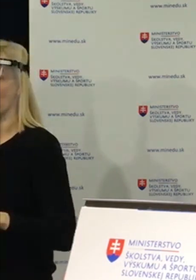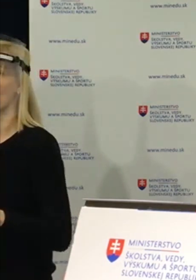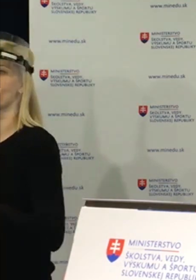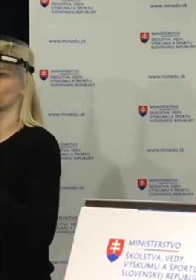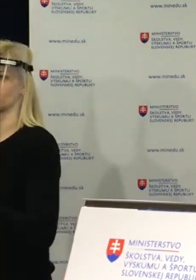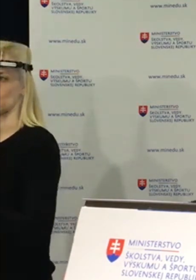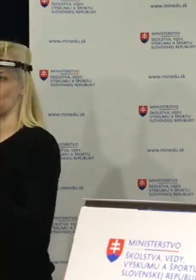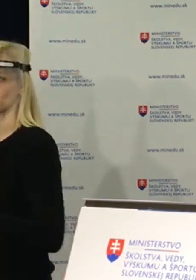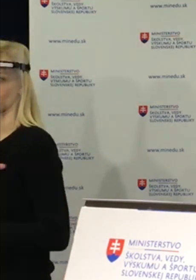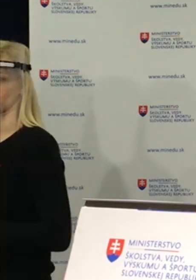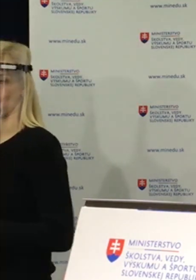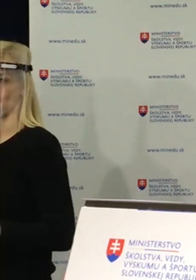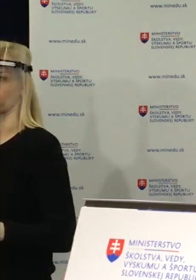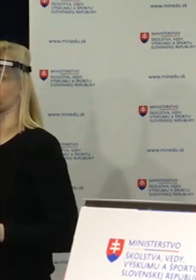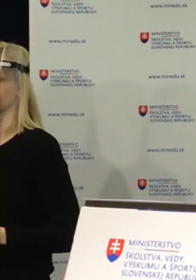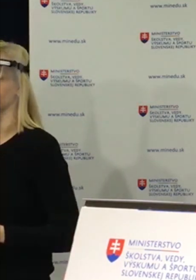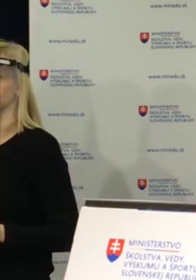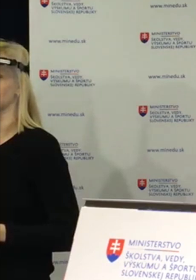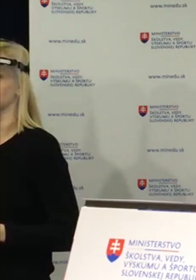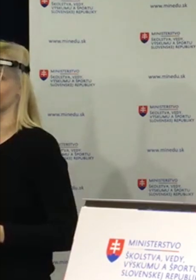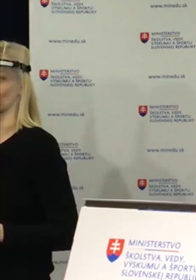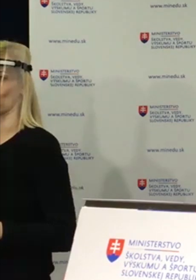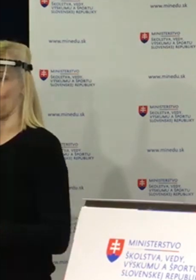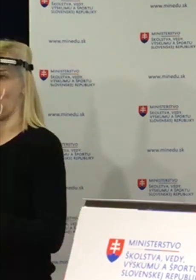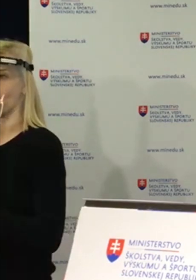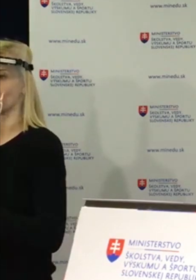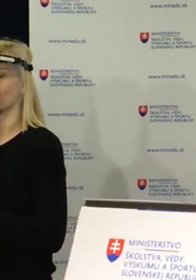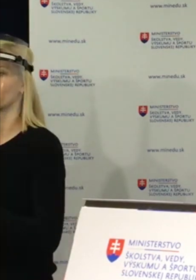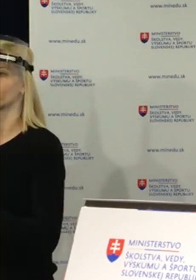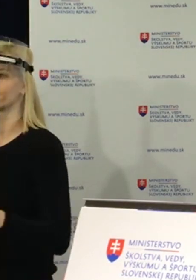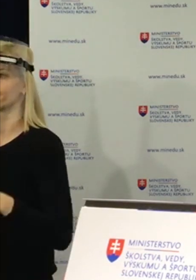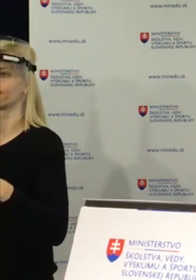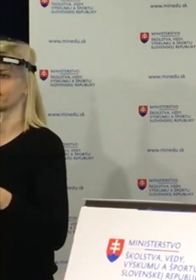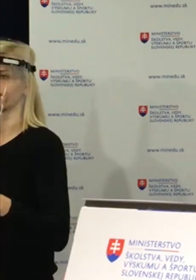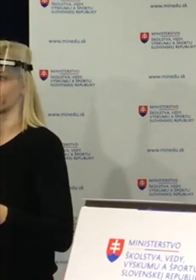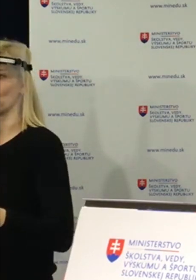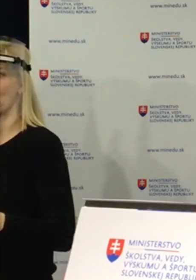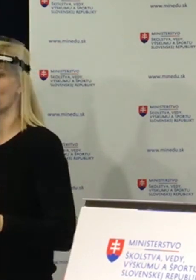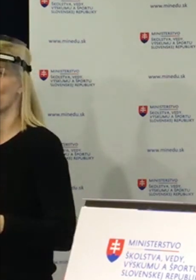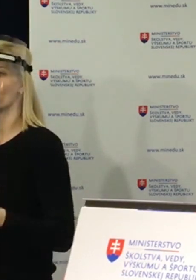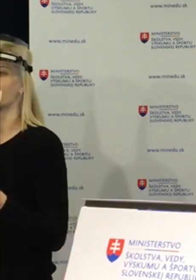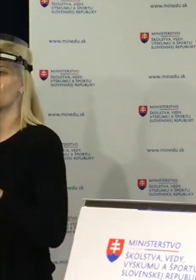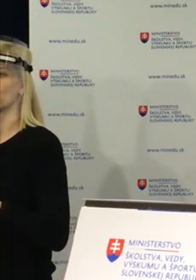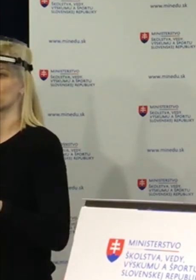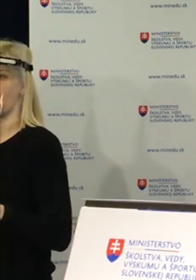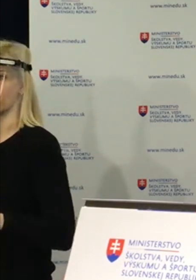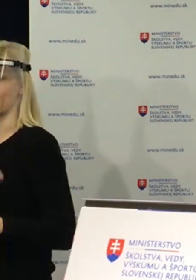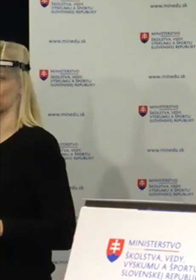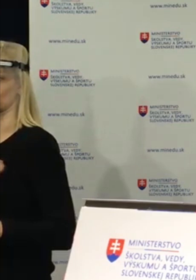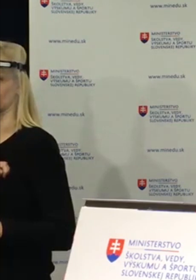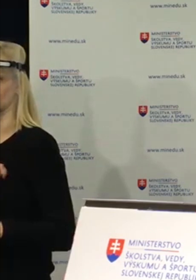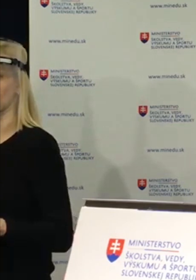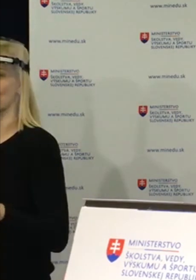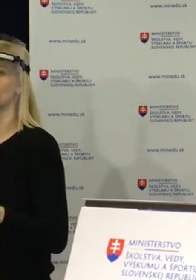koncoročné známky. Toto opatrenie sa vzťahuje aj na odbornú zložku maturity a na